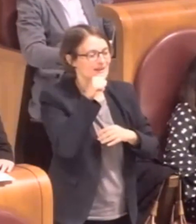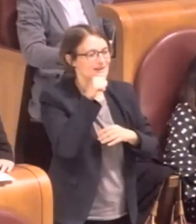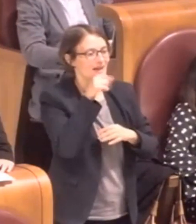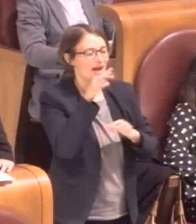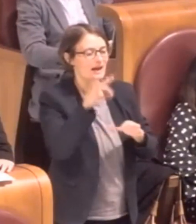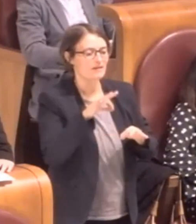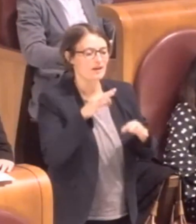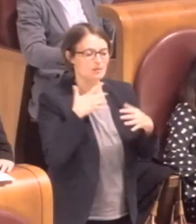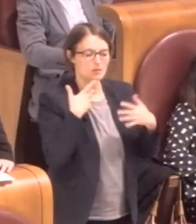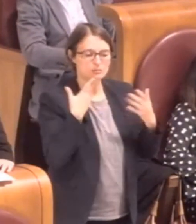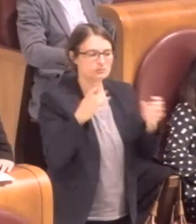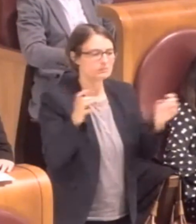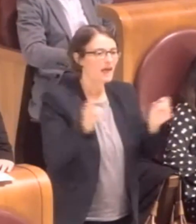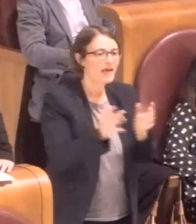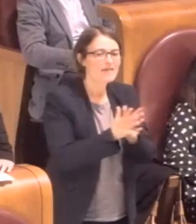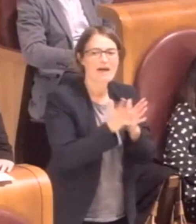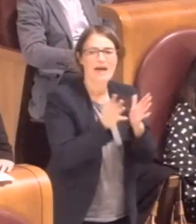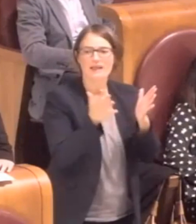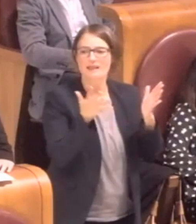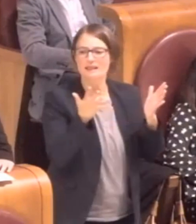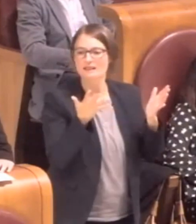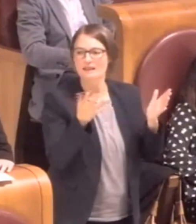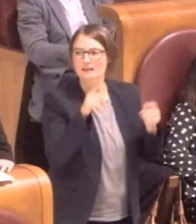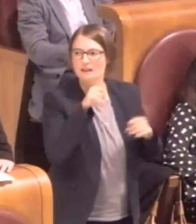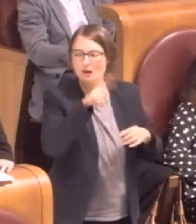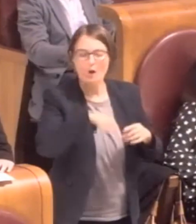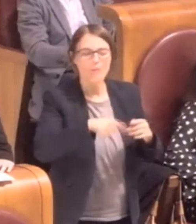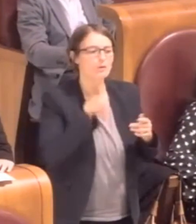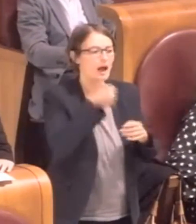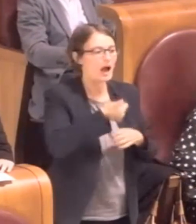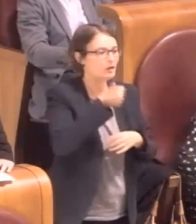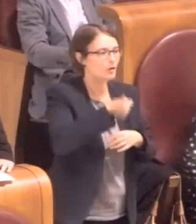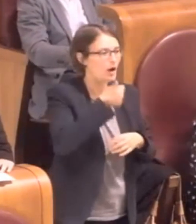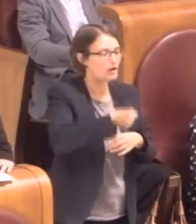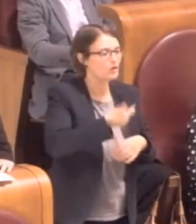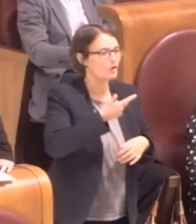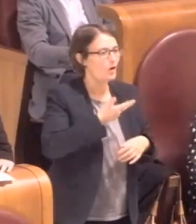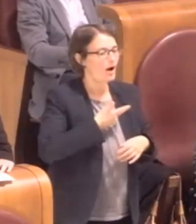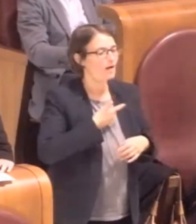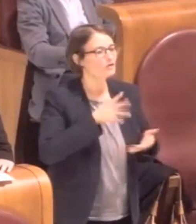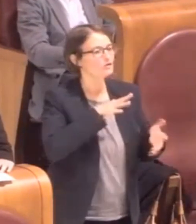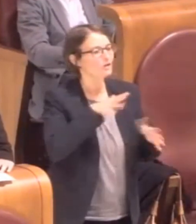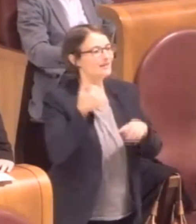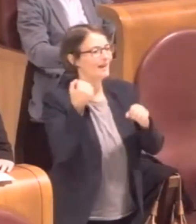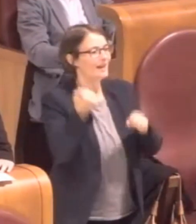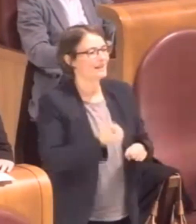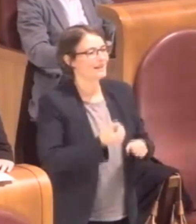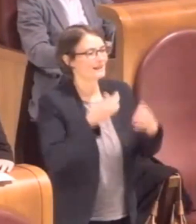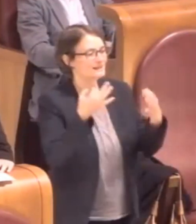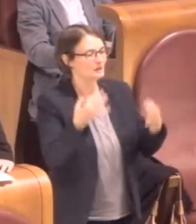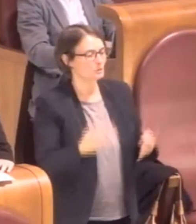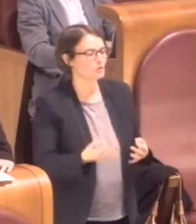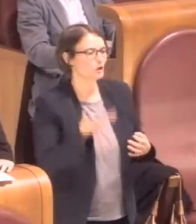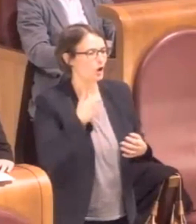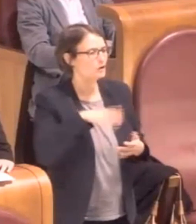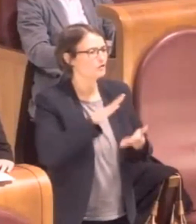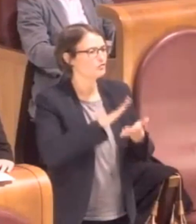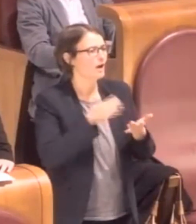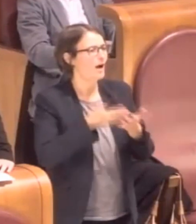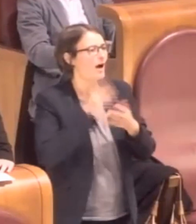eventi anche di natura ricorrente che ci è capitato di cui abbiamo fatto valutazione all'interno della